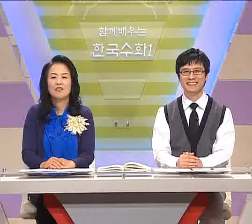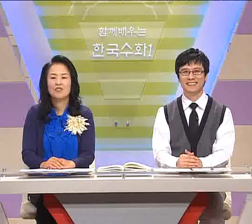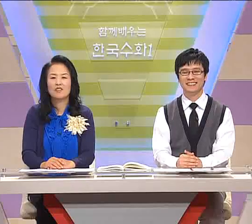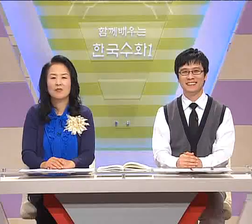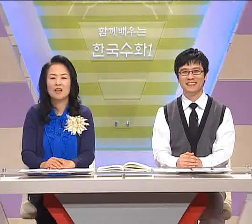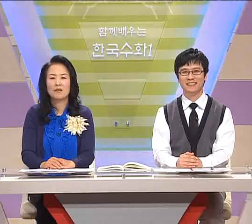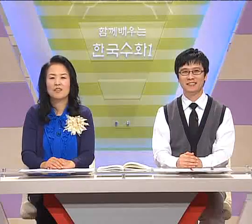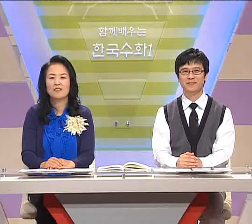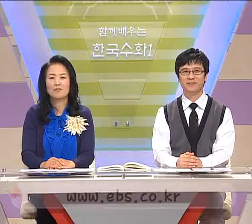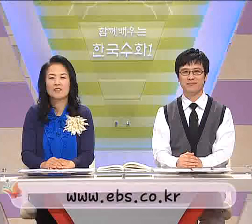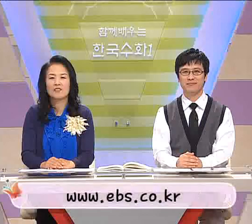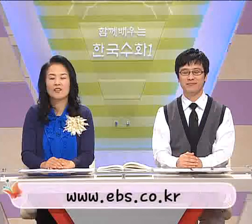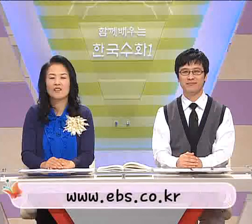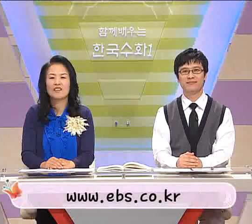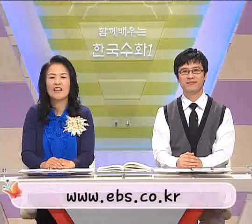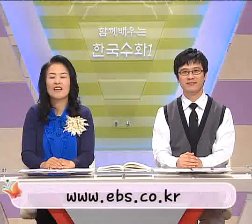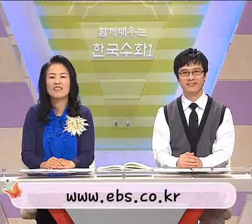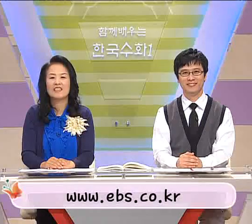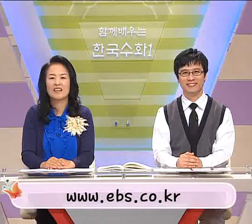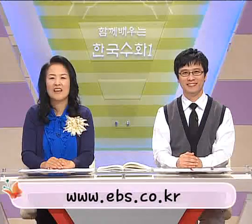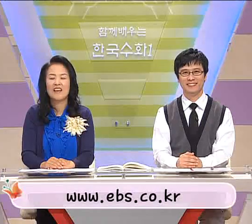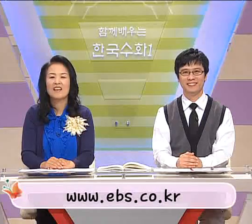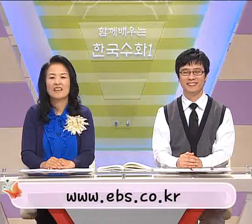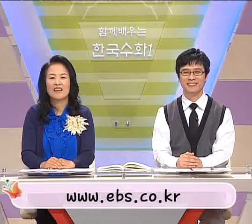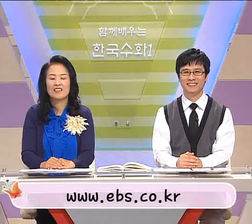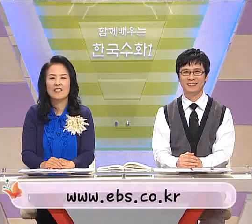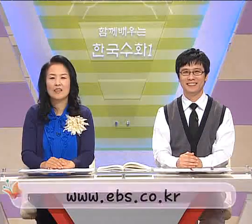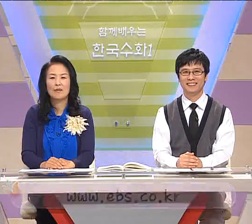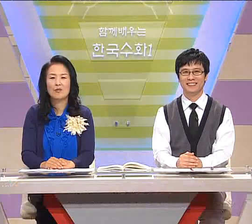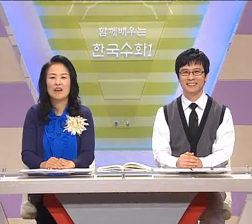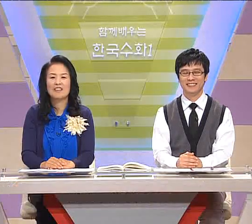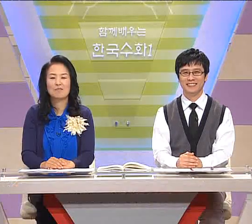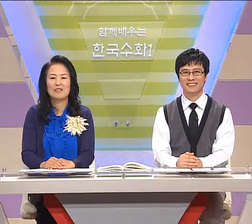해주신 여러분 감사드리면서 저희는 내일 이 시간에 다시 찾아뵙도록 하겠습니다. 감사합니다.